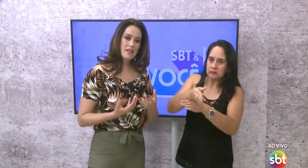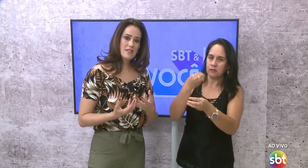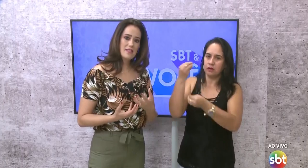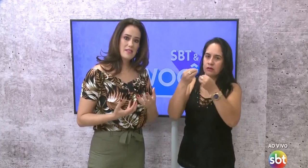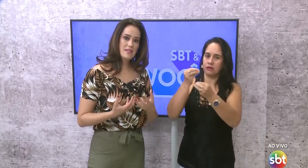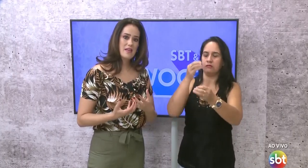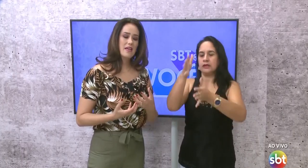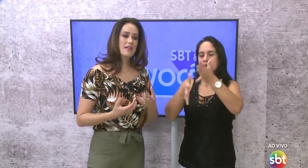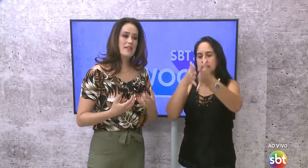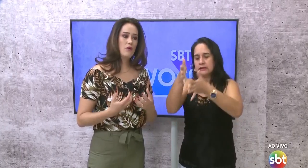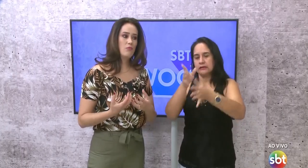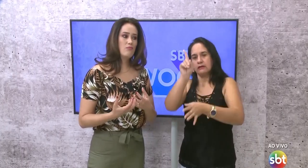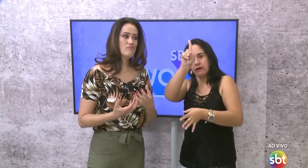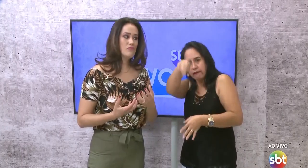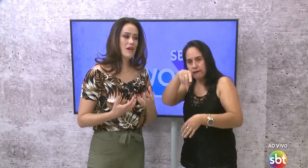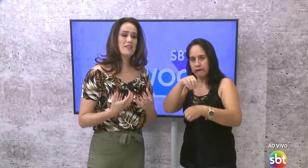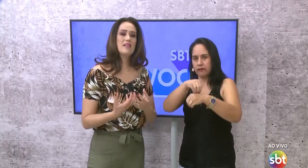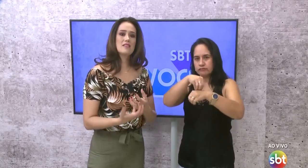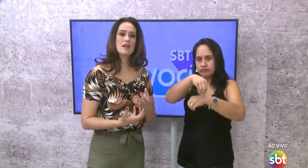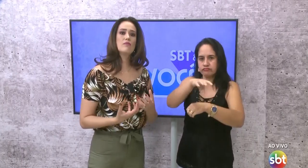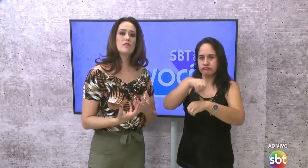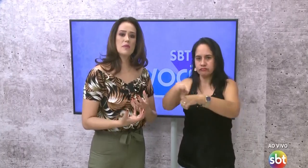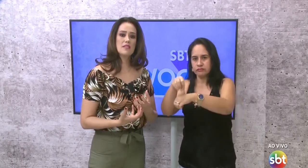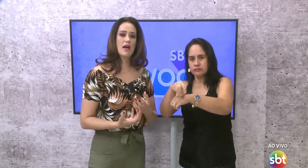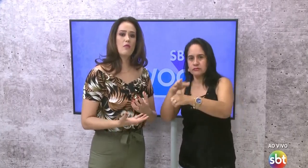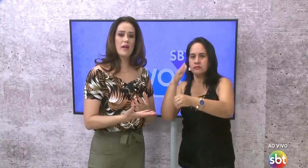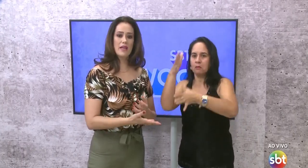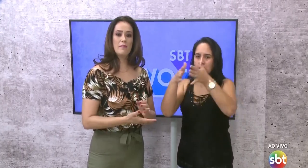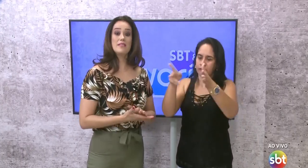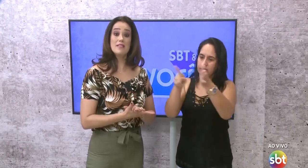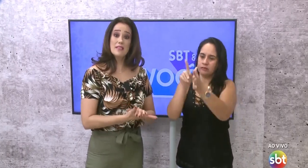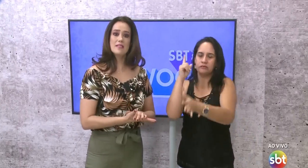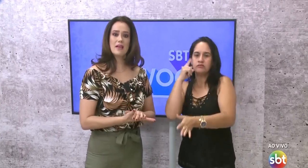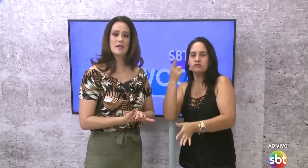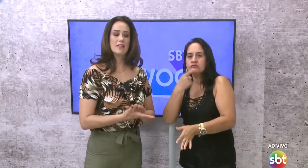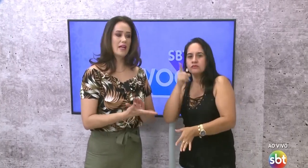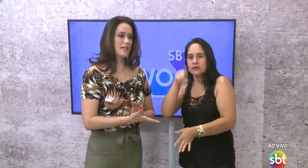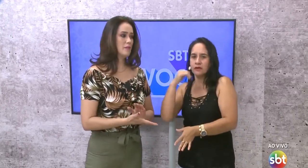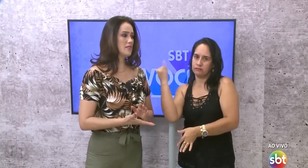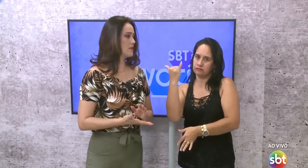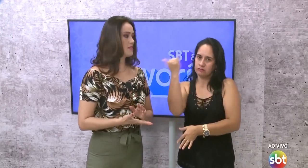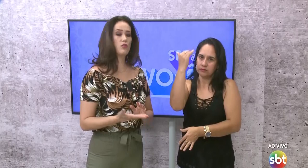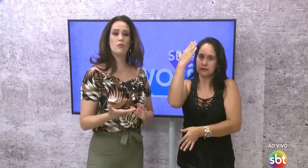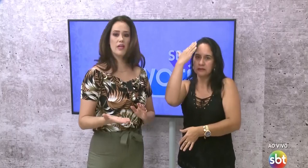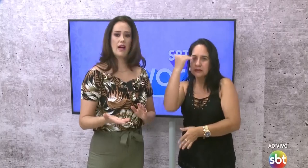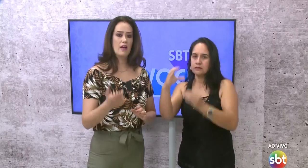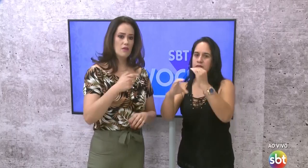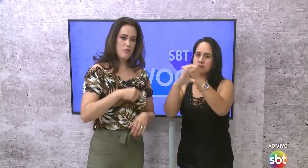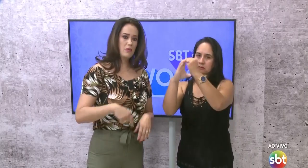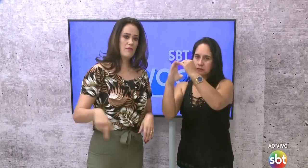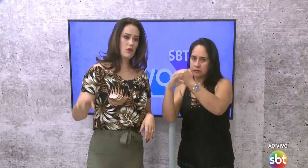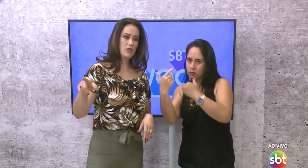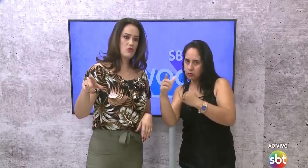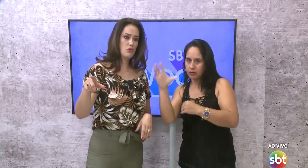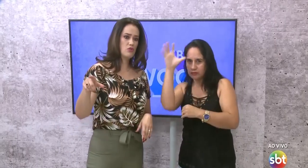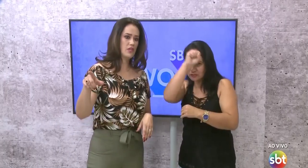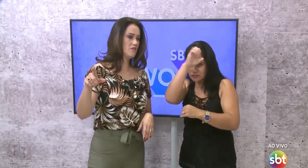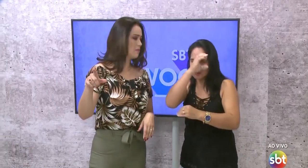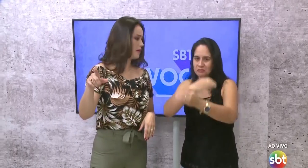crianças e ter uma atenção especial pra quem precisa da Libras pra se comunicar. Vamos dar volta no estúdio aqui? Vamos